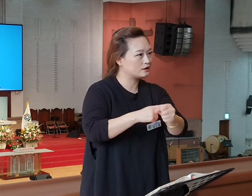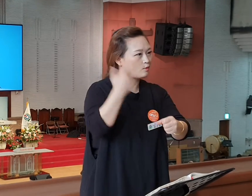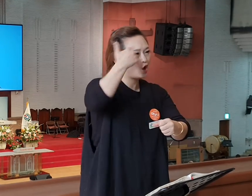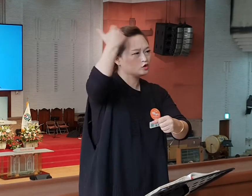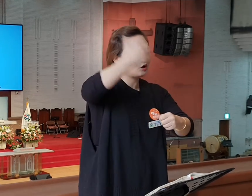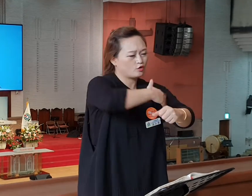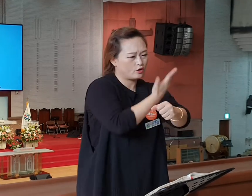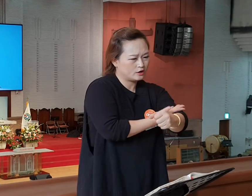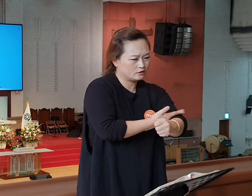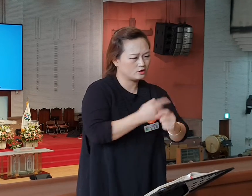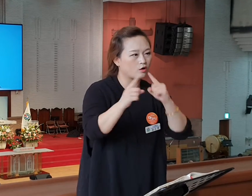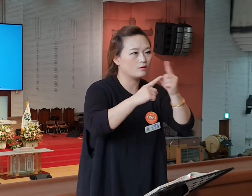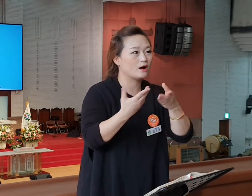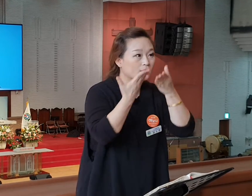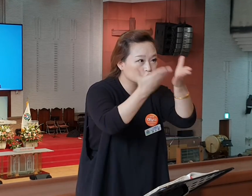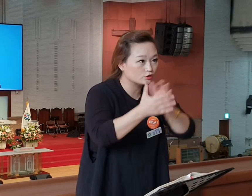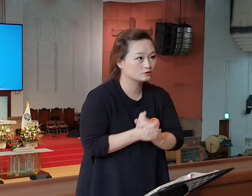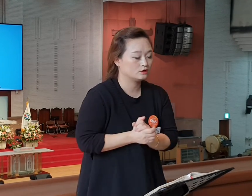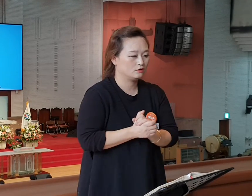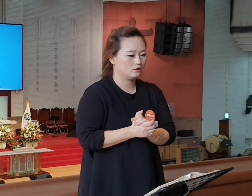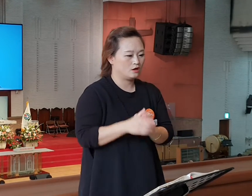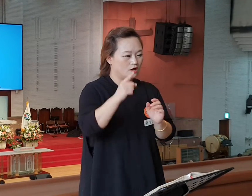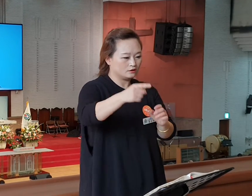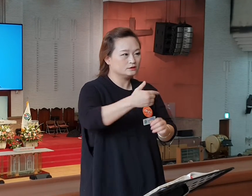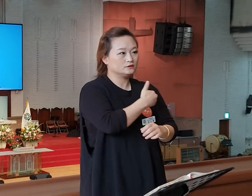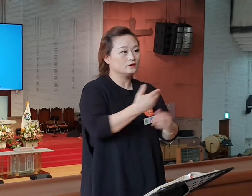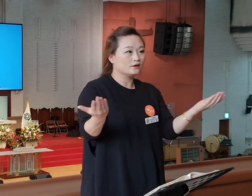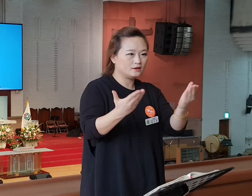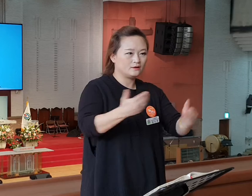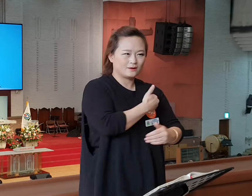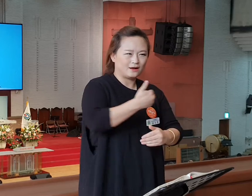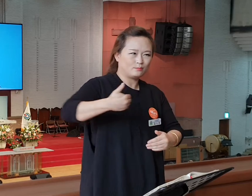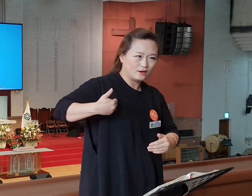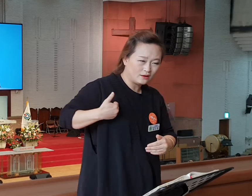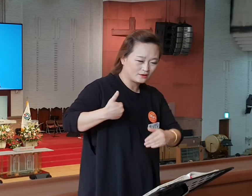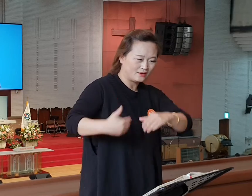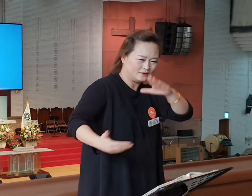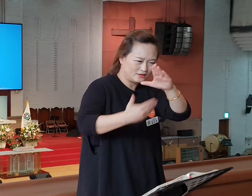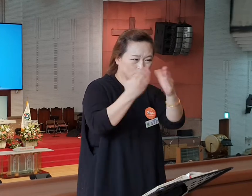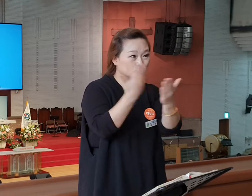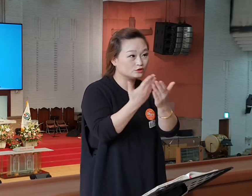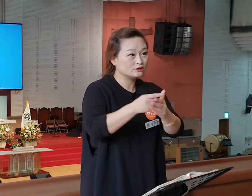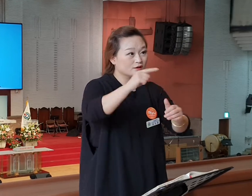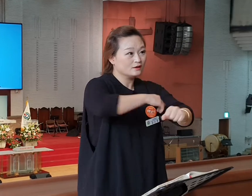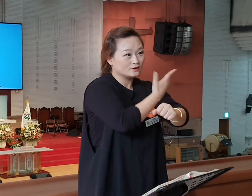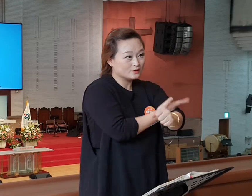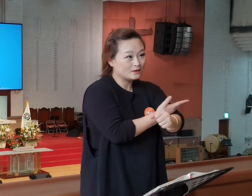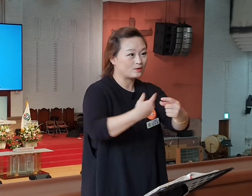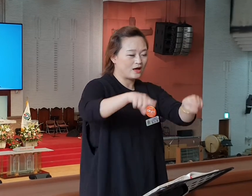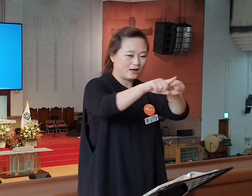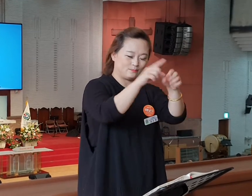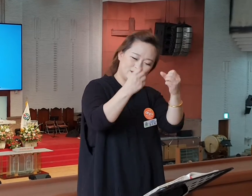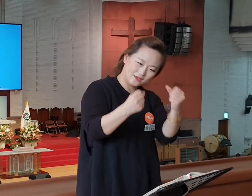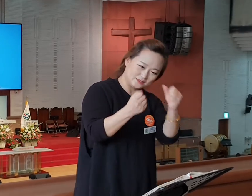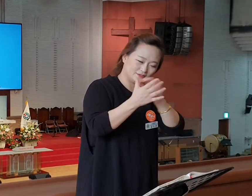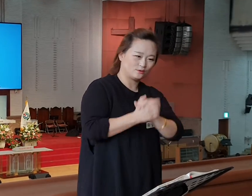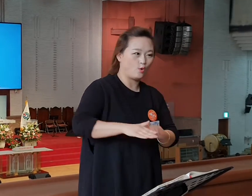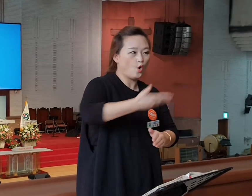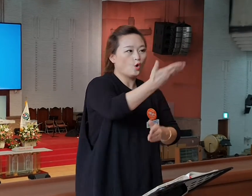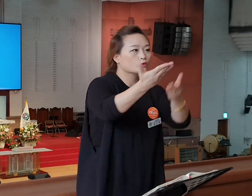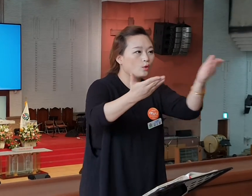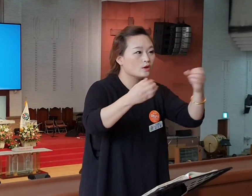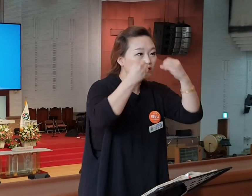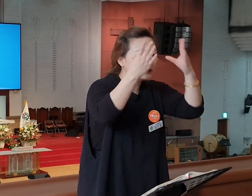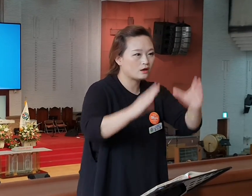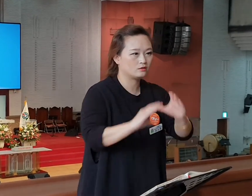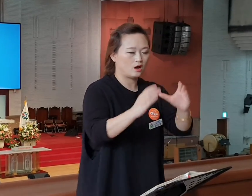우리를 부르시는 부르심, 그 일을 담당할 수 있도록 채우시는 능력, 그것이 우리 가운데 함께 하신다고 너희의 새